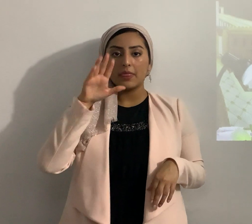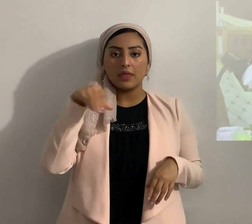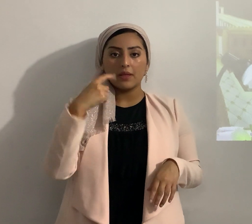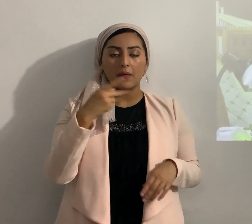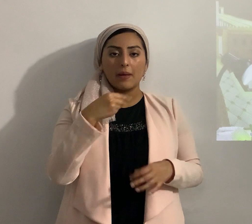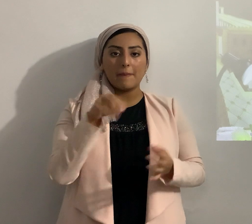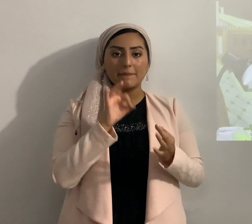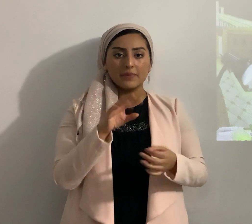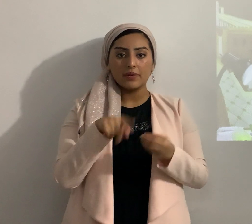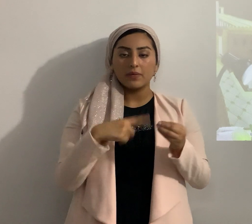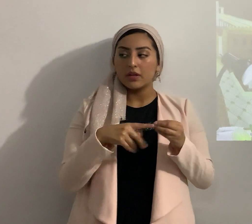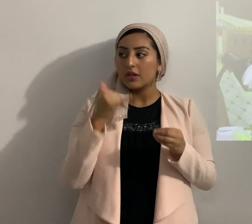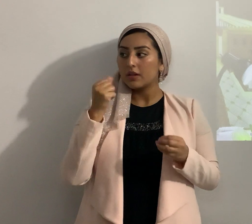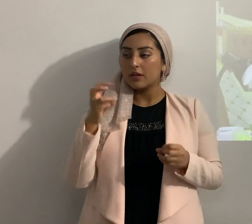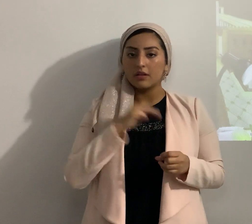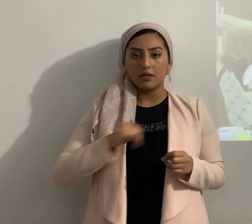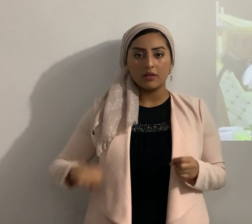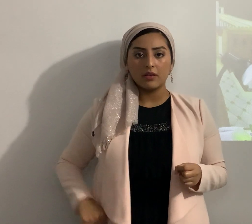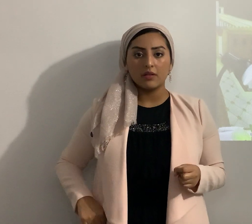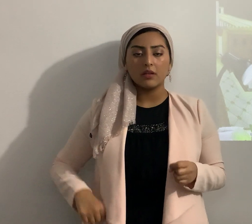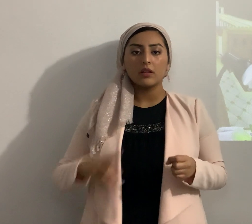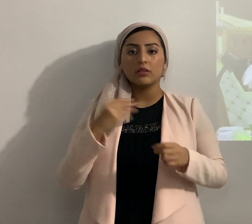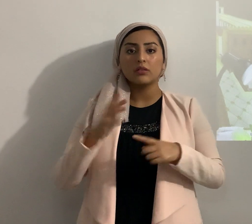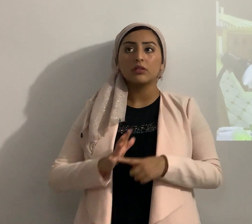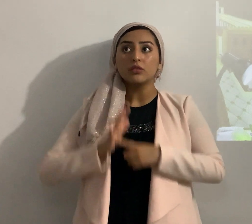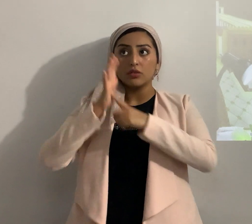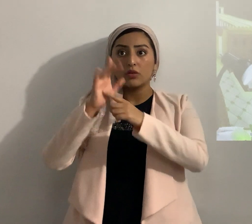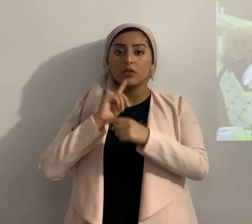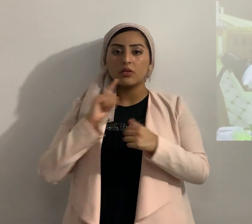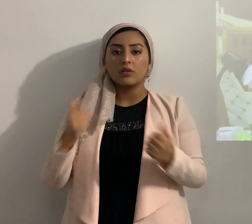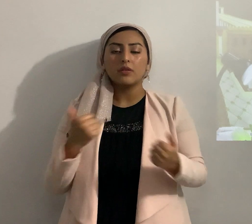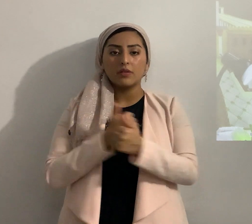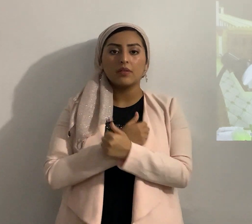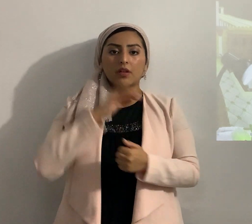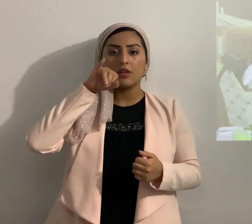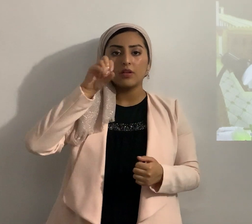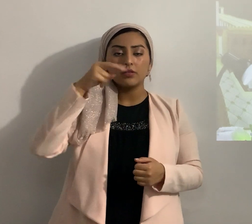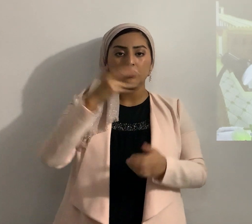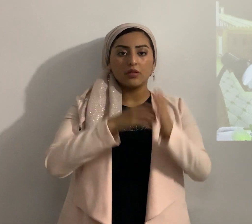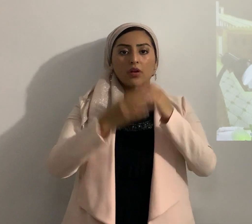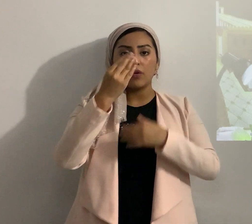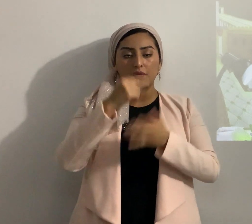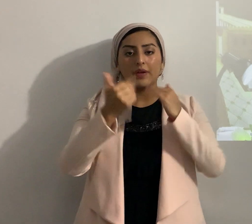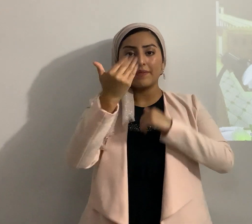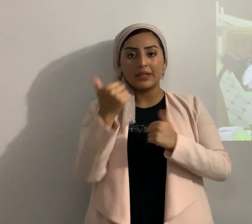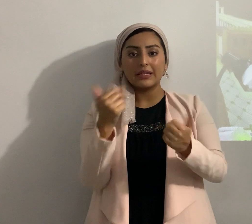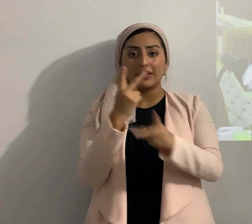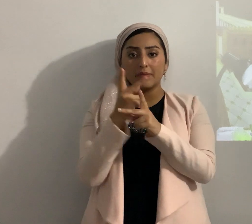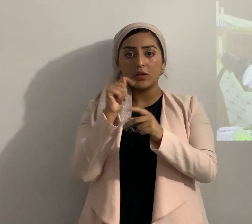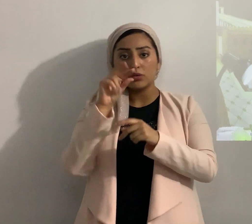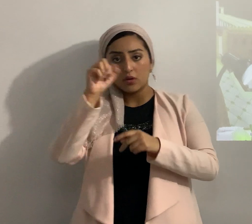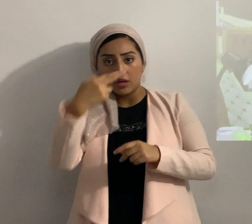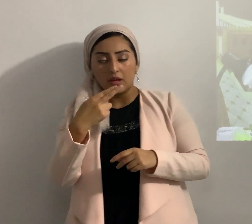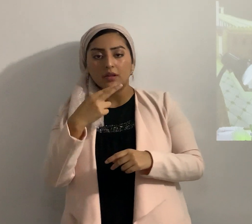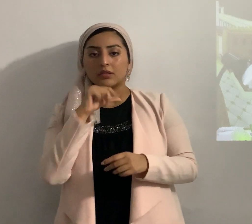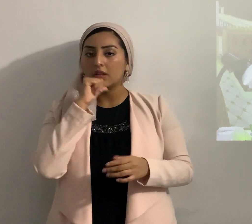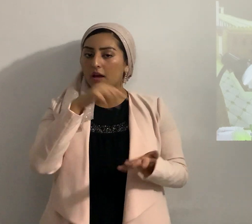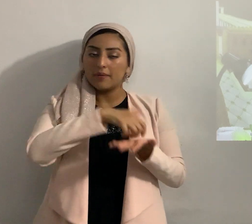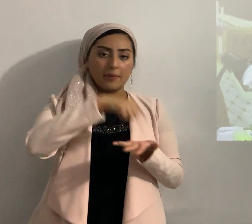de Yahshua y que le demuestras que le amas Juan 14.15 entonces guardas la Torah que no fue abolida Mateo